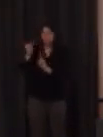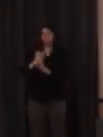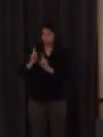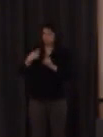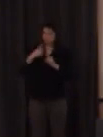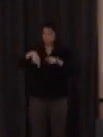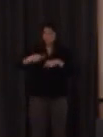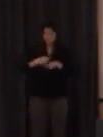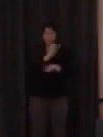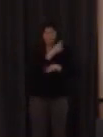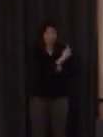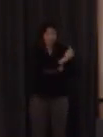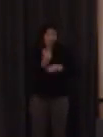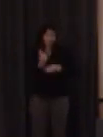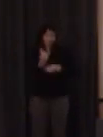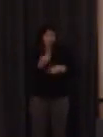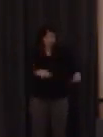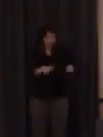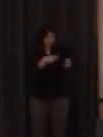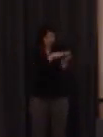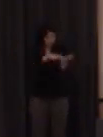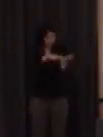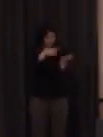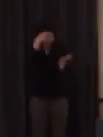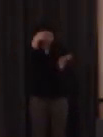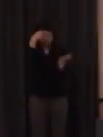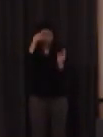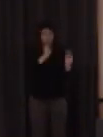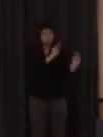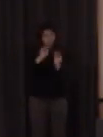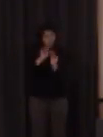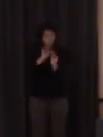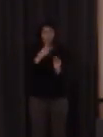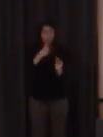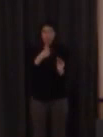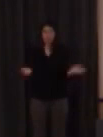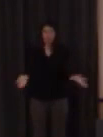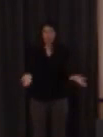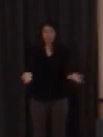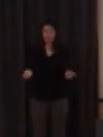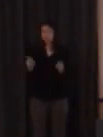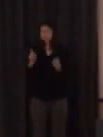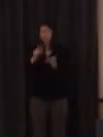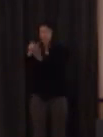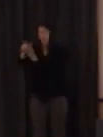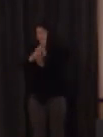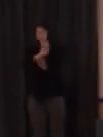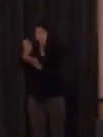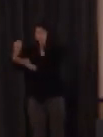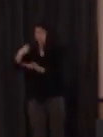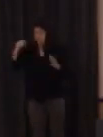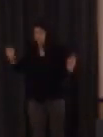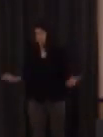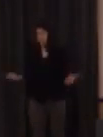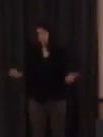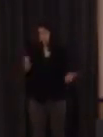que en fin ni más ni menos que cualquier hablante de otra lengua que los hay más graciosos y menos a la hora de